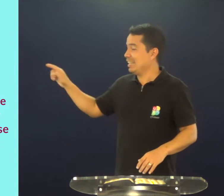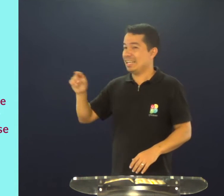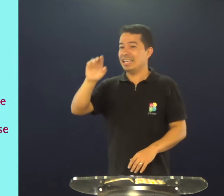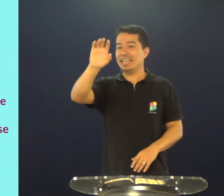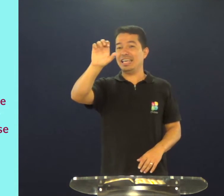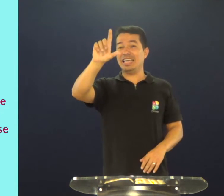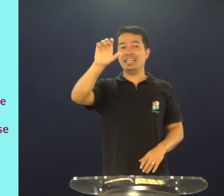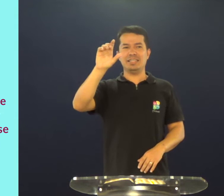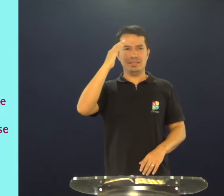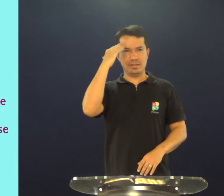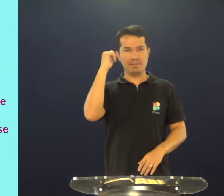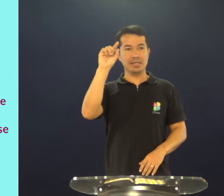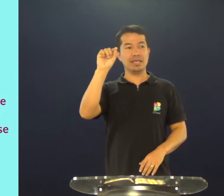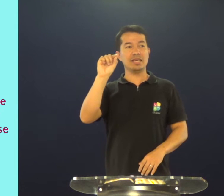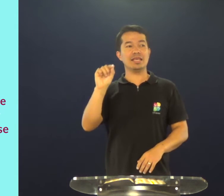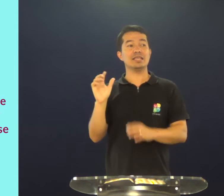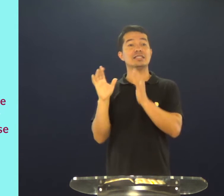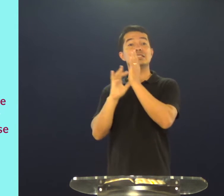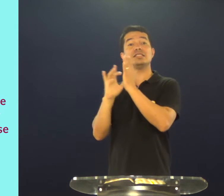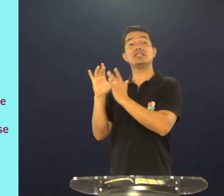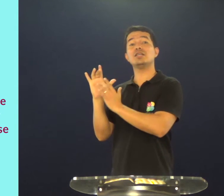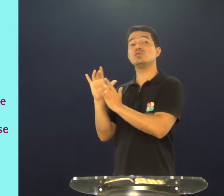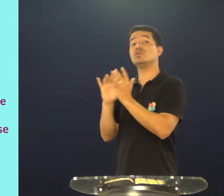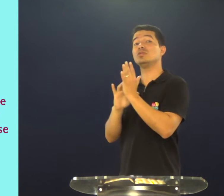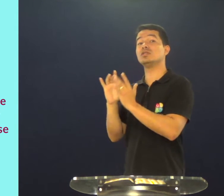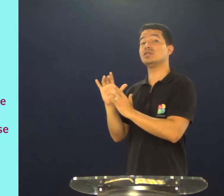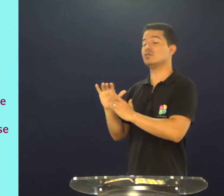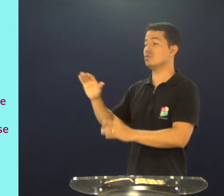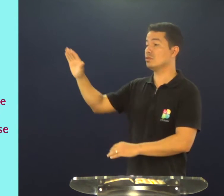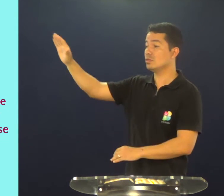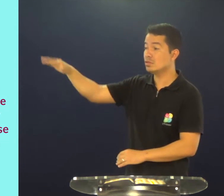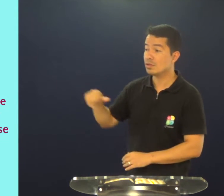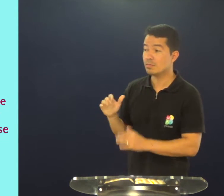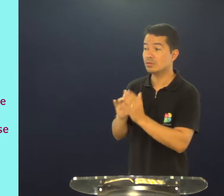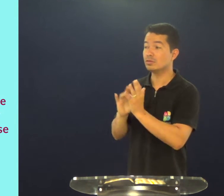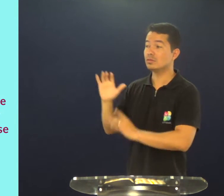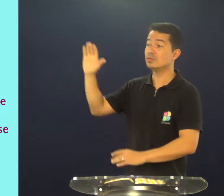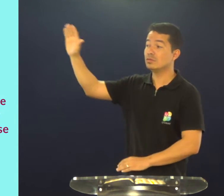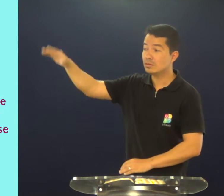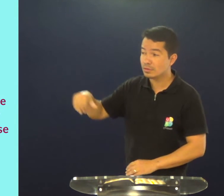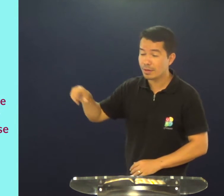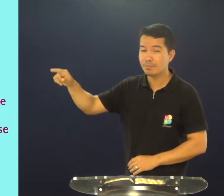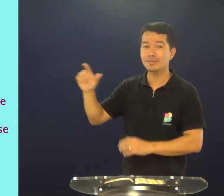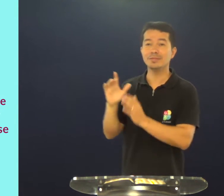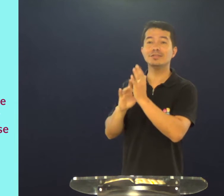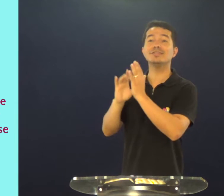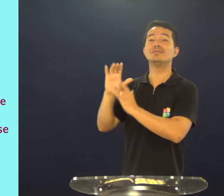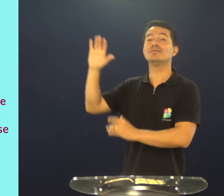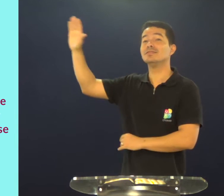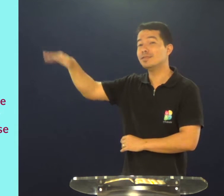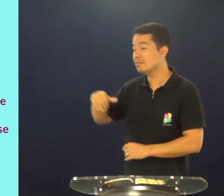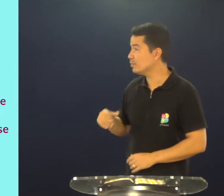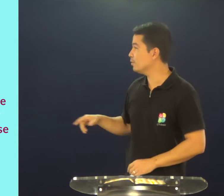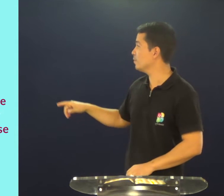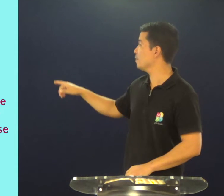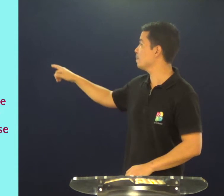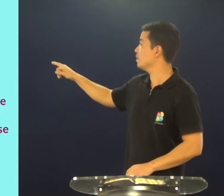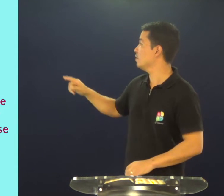ele, ele quem? Jesus, Jesus chamou, chamou,